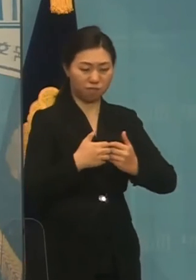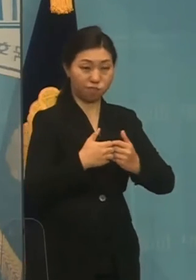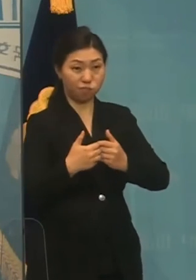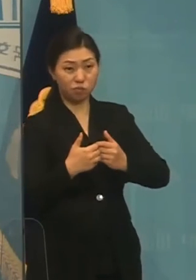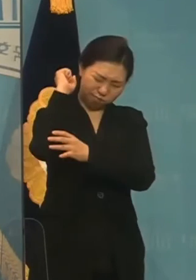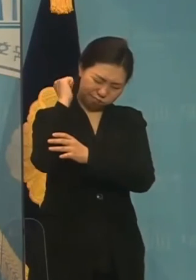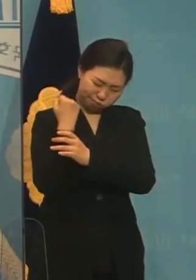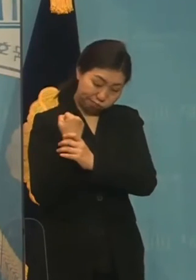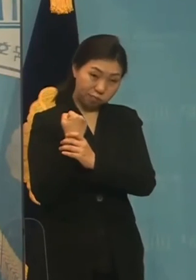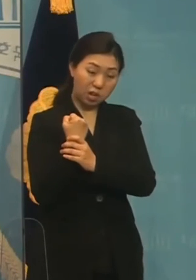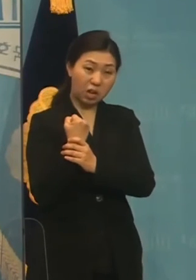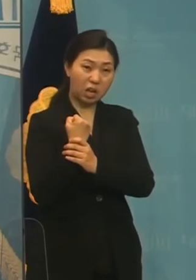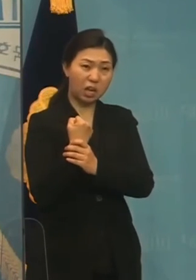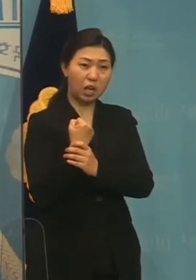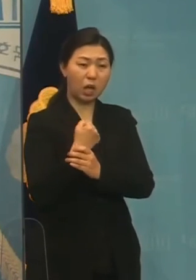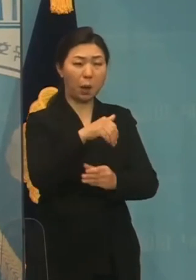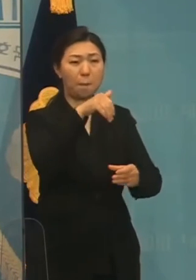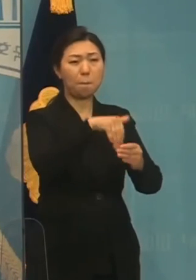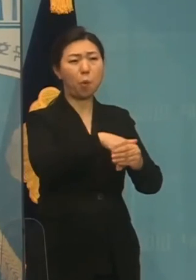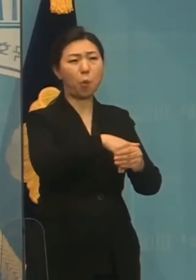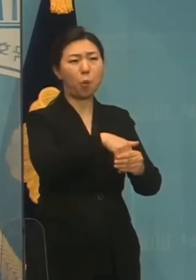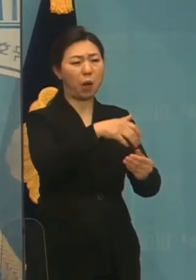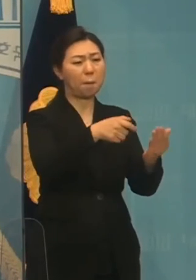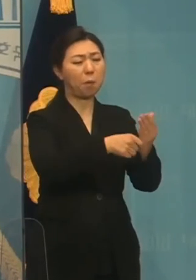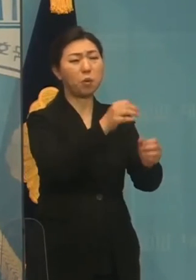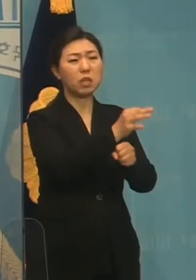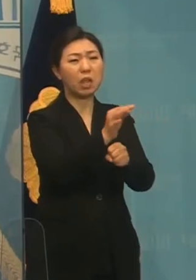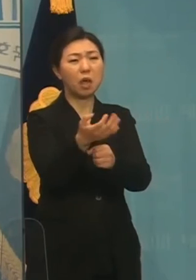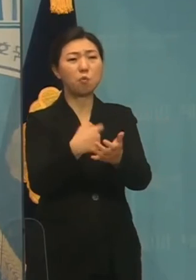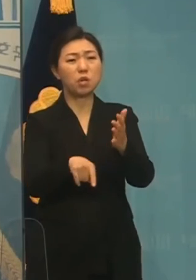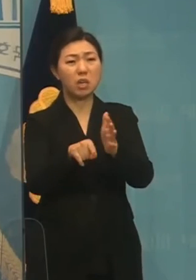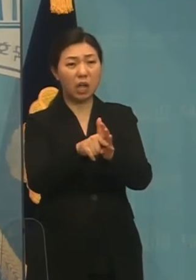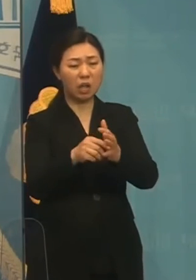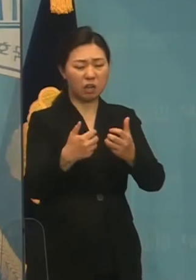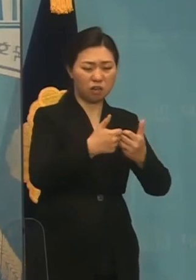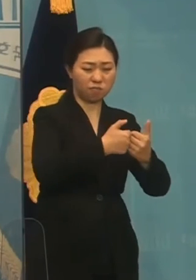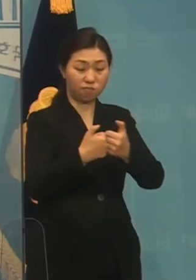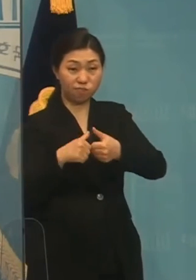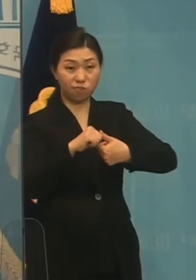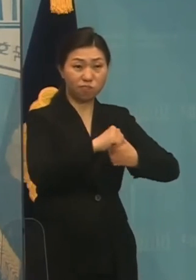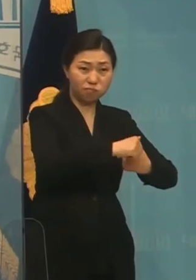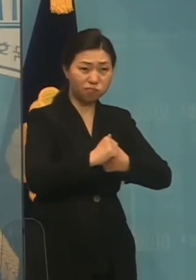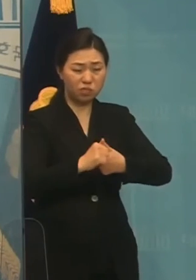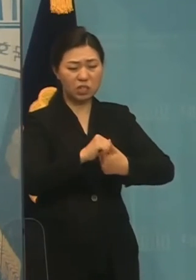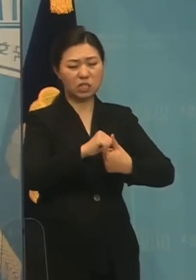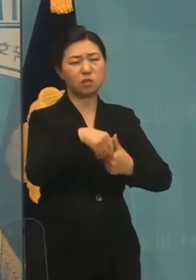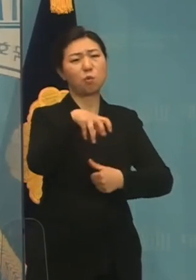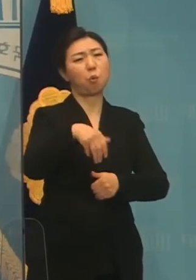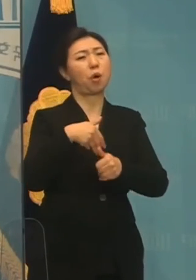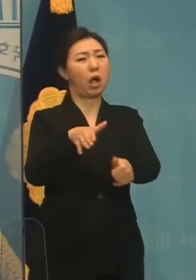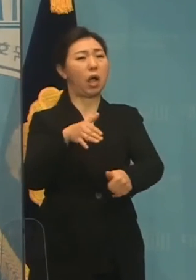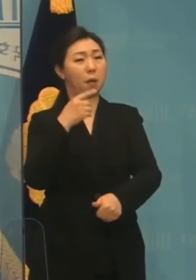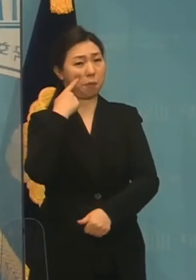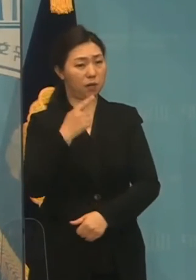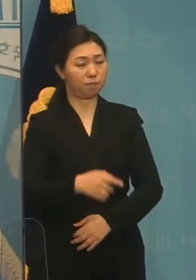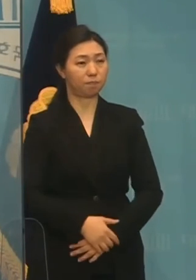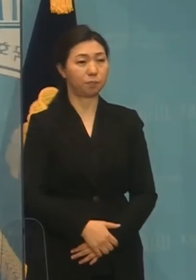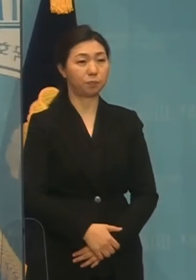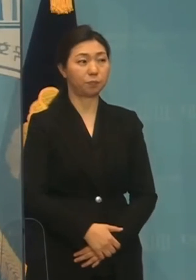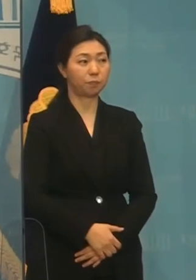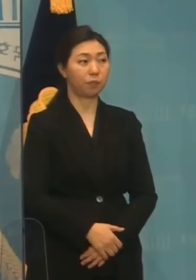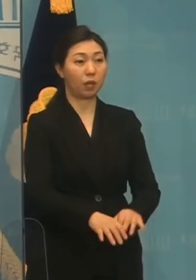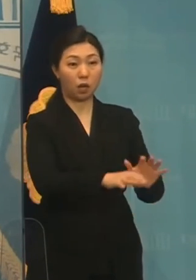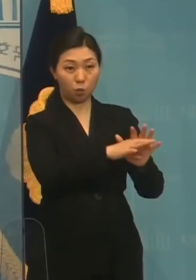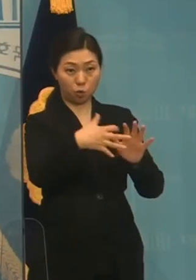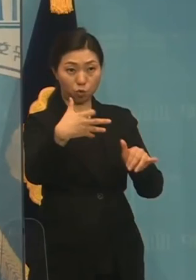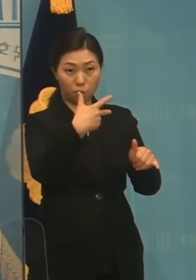때만이 허용되면 국회가 아니라 씨름판으로 가십시오. 다음은 코로나 백신 접종 관련돼서 말씀드리겠습니다.